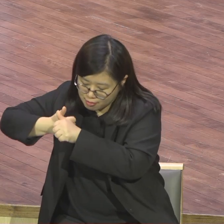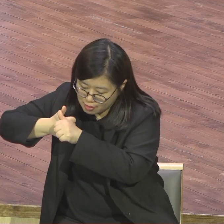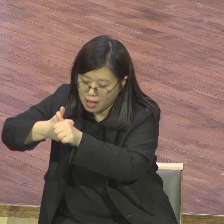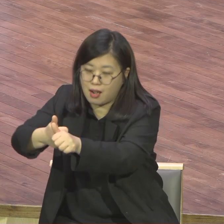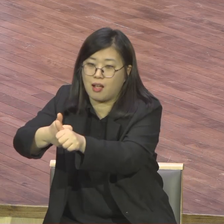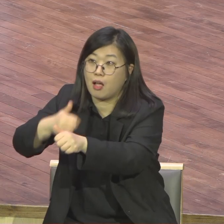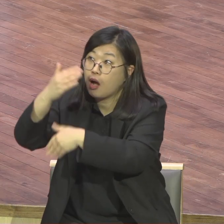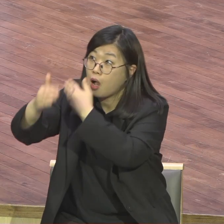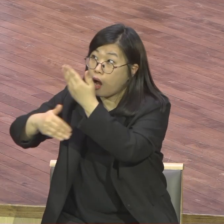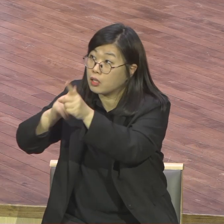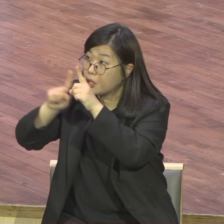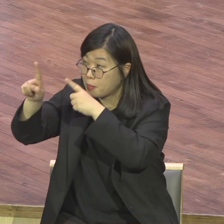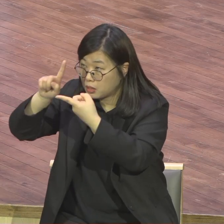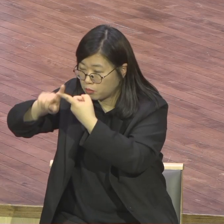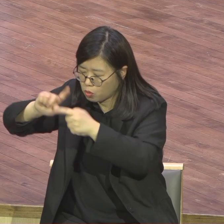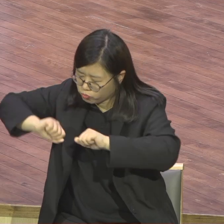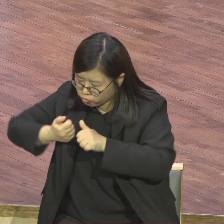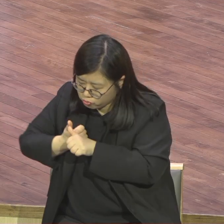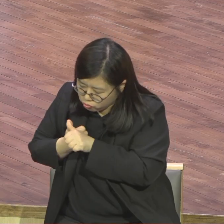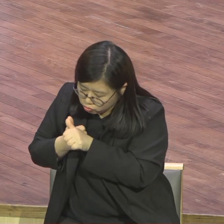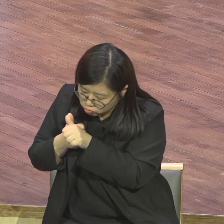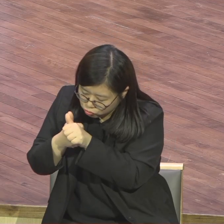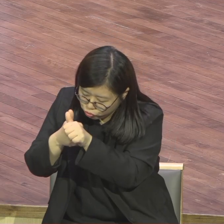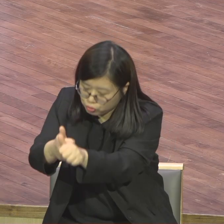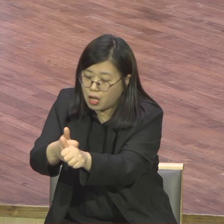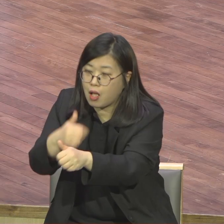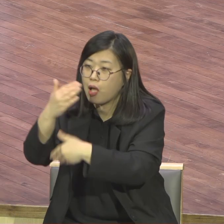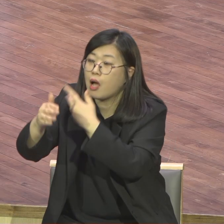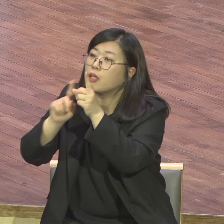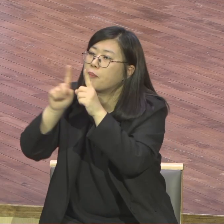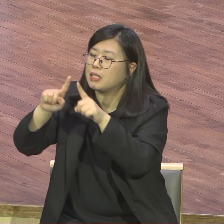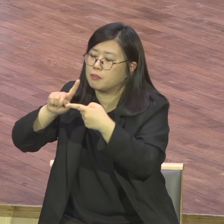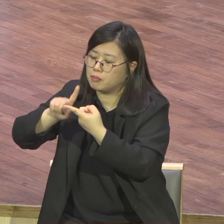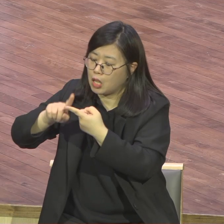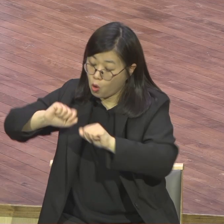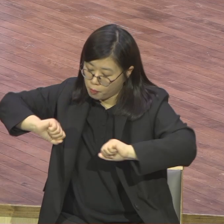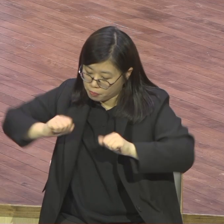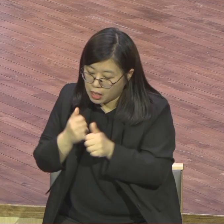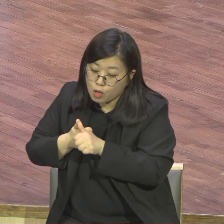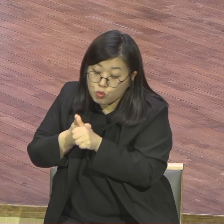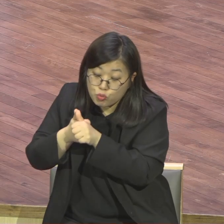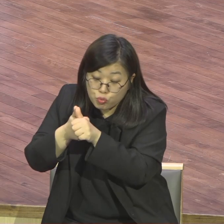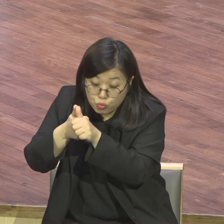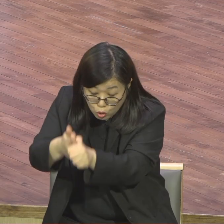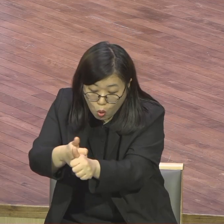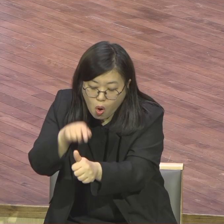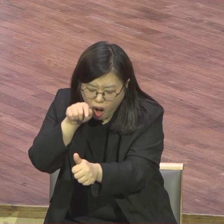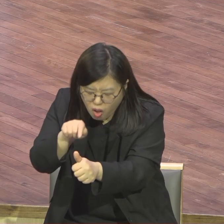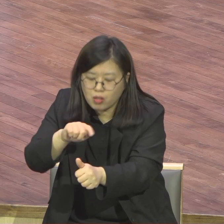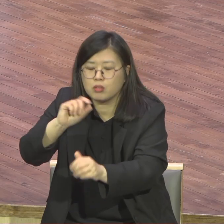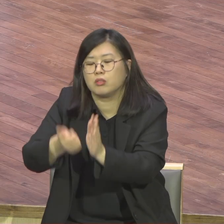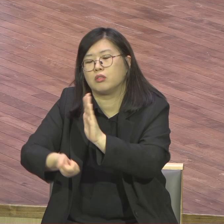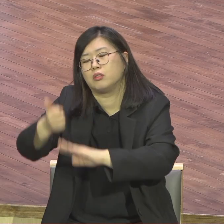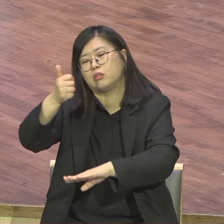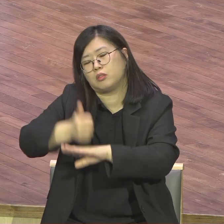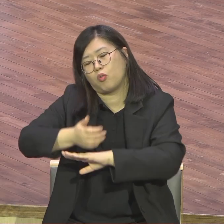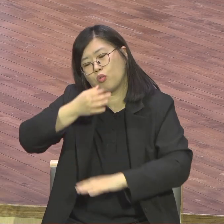관심을 같이 하고 서면 쓰고 말씀에 순종하면서 살아가는 하나님이 어디 허락하셨습니까